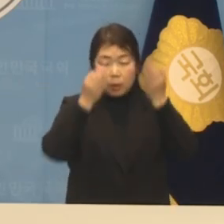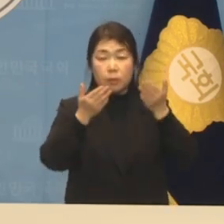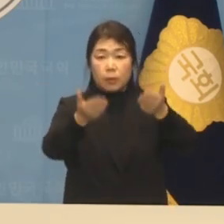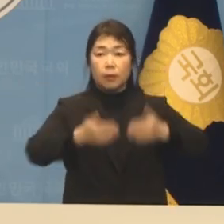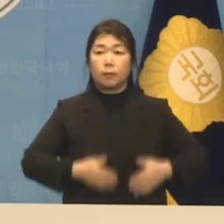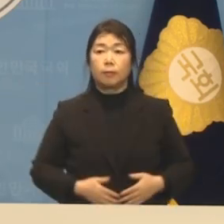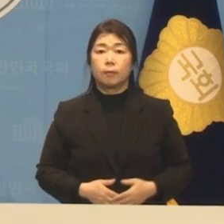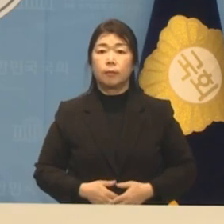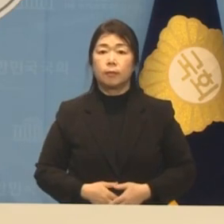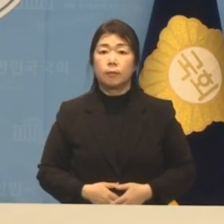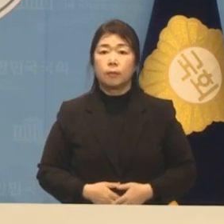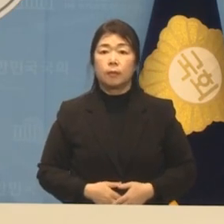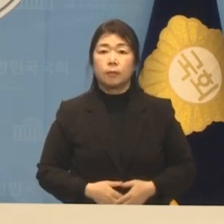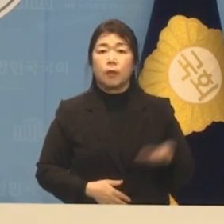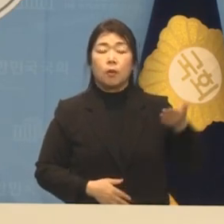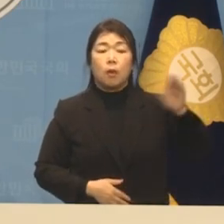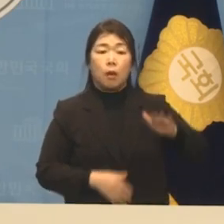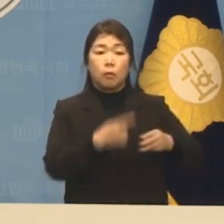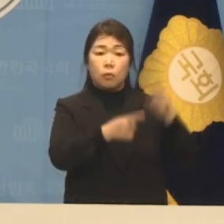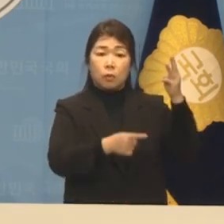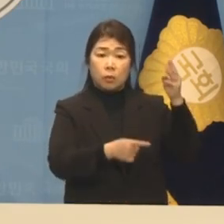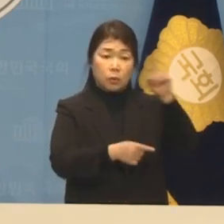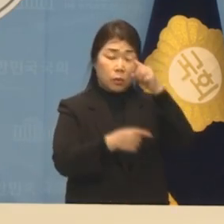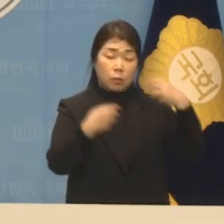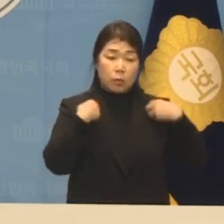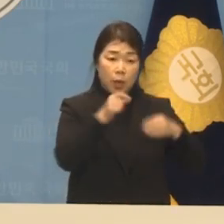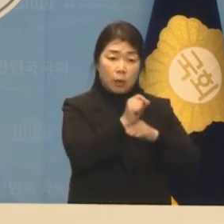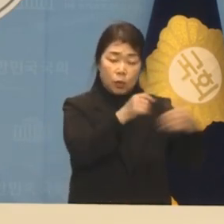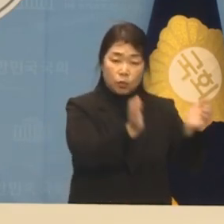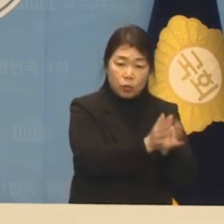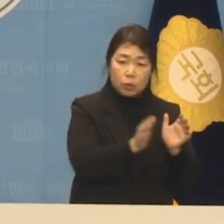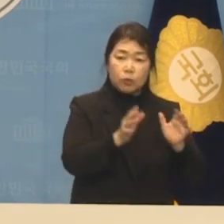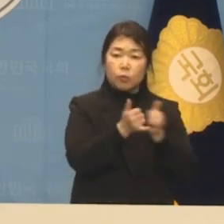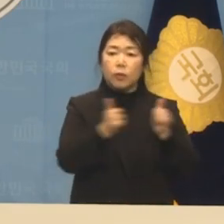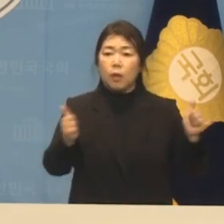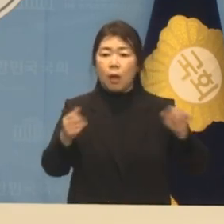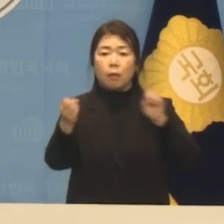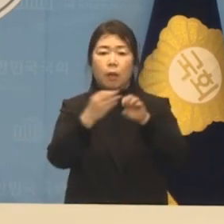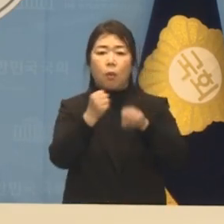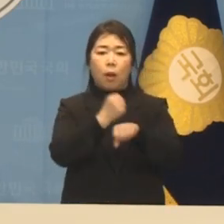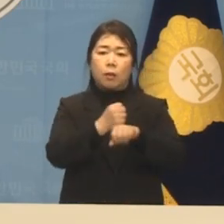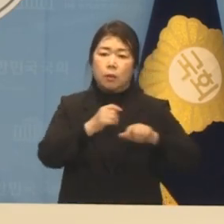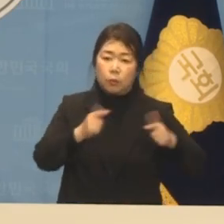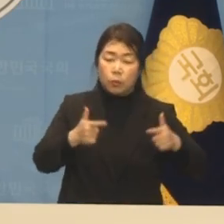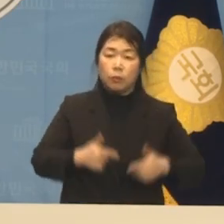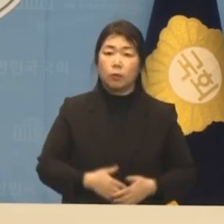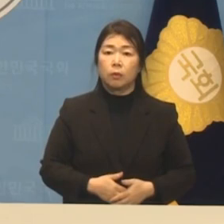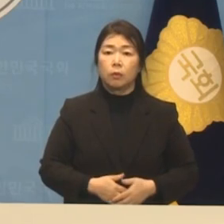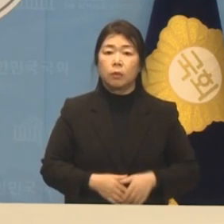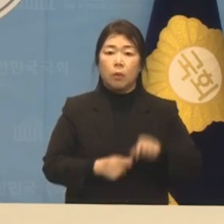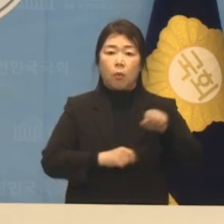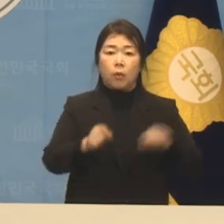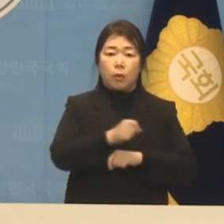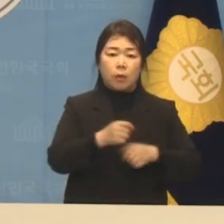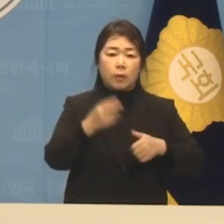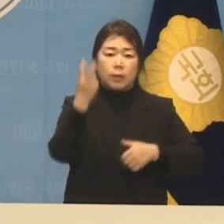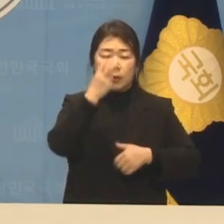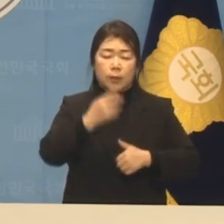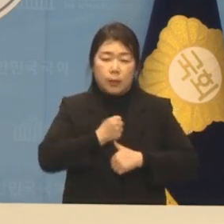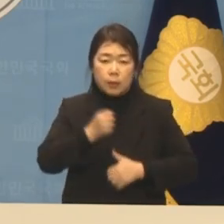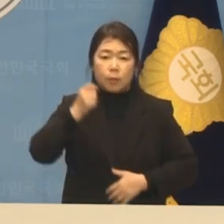그러나 윤석열과 행정부는 소위 국민과의 대화를 빈자하여 지키지도 못할